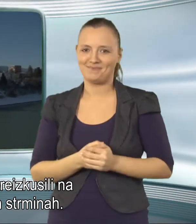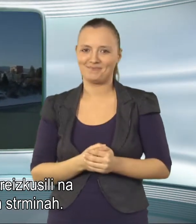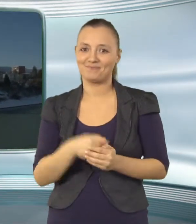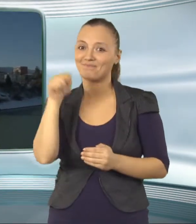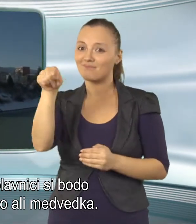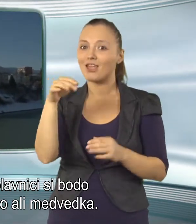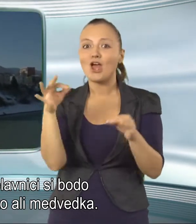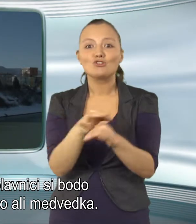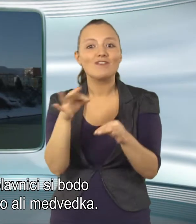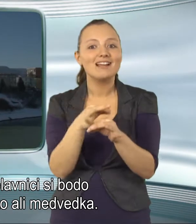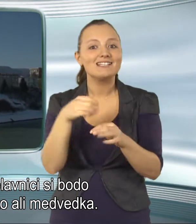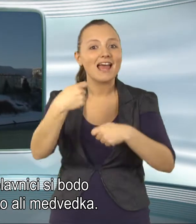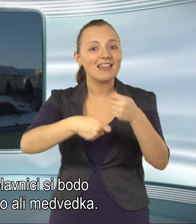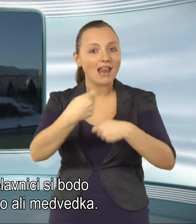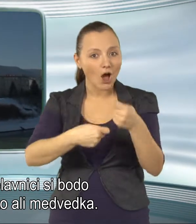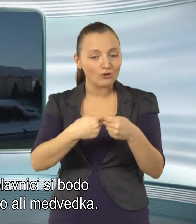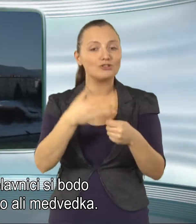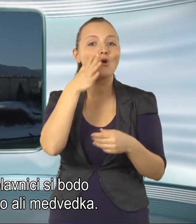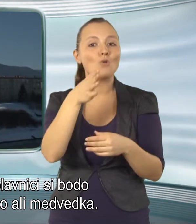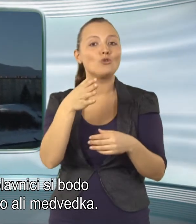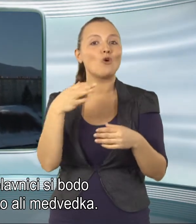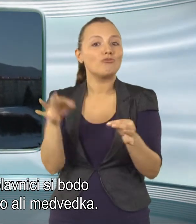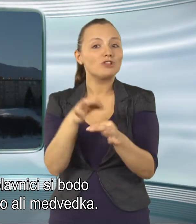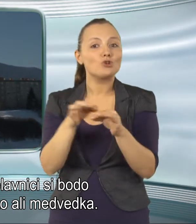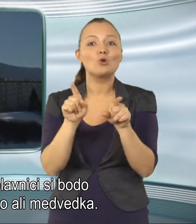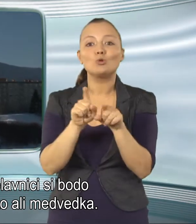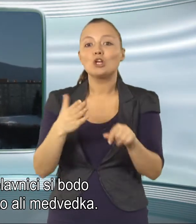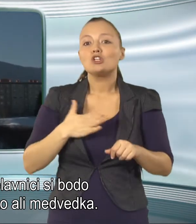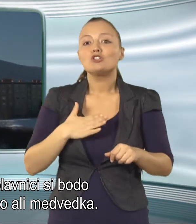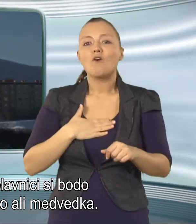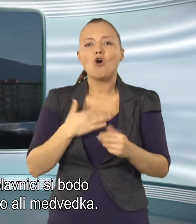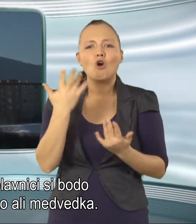Na šivilski delavnici si bodo zašili svojo ludko ali medvedka.